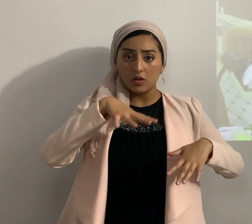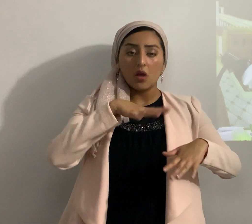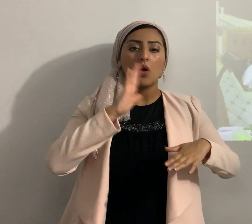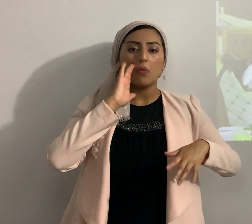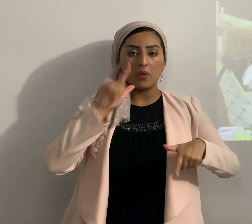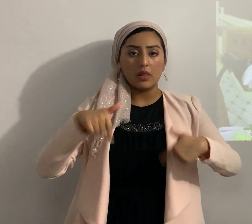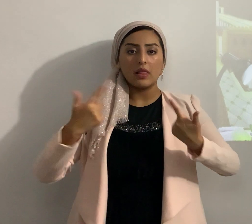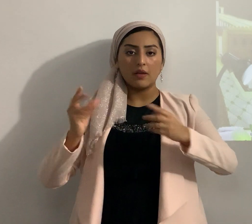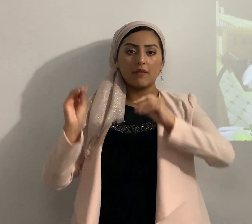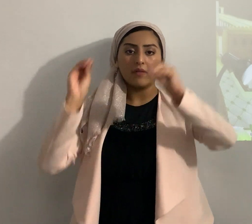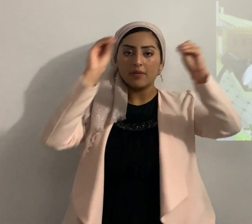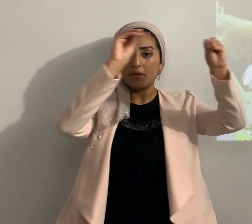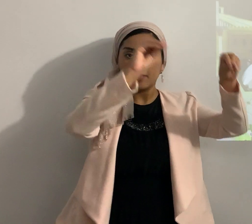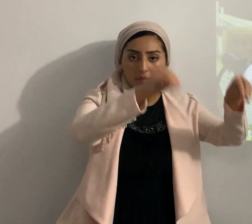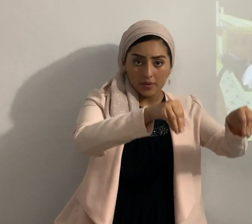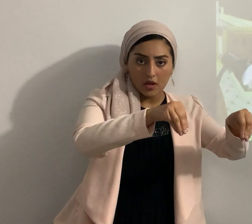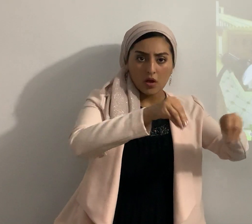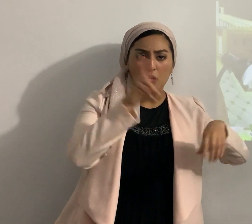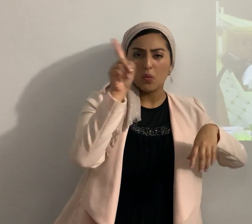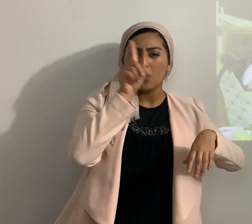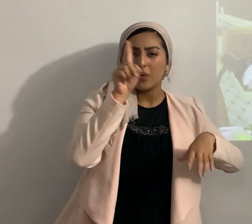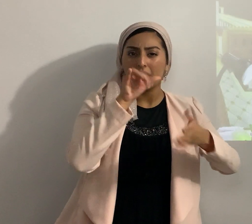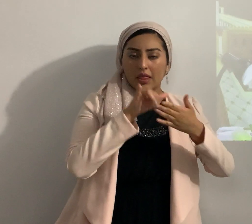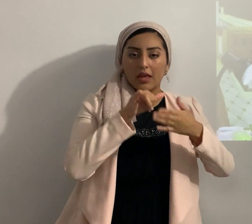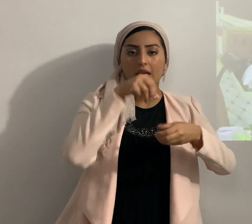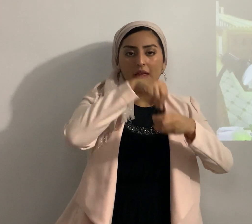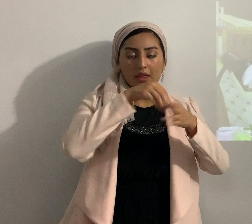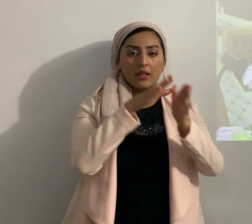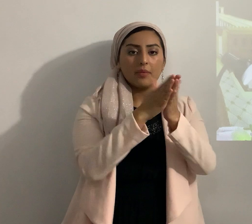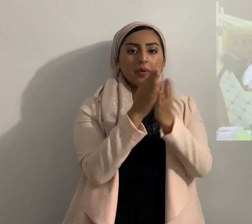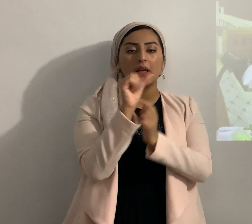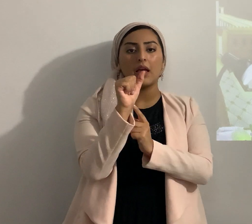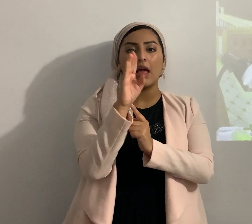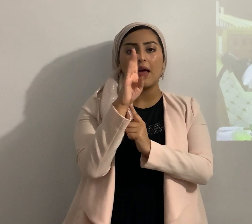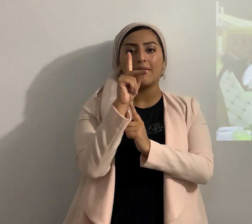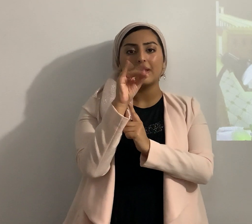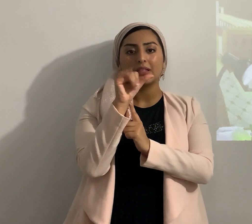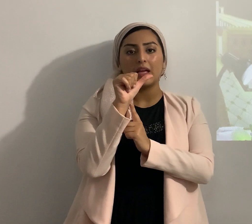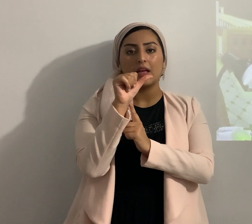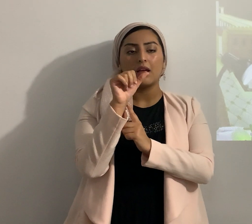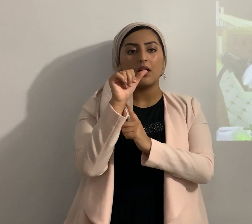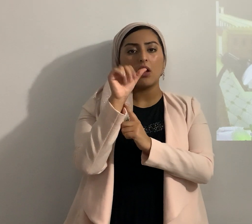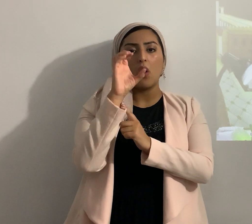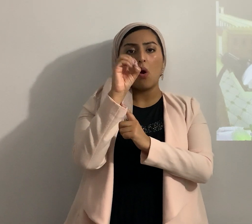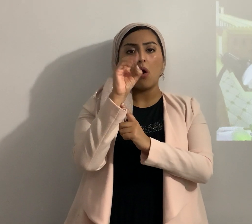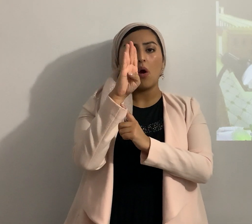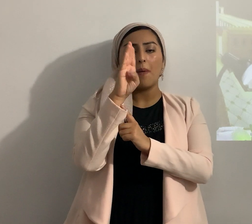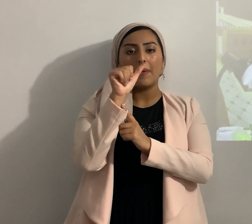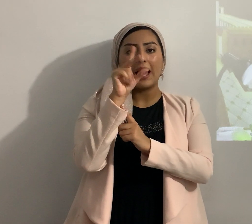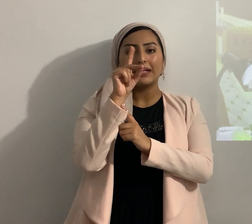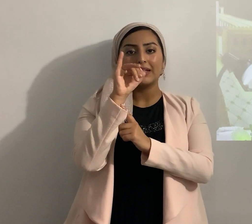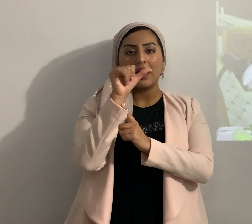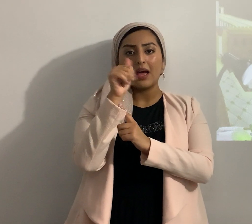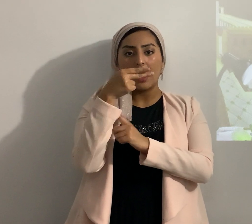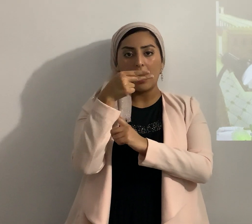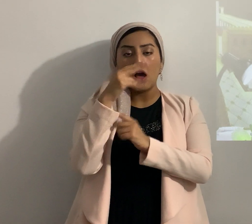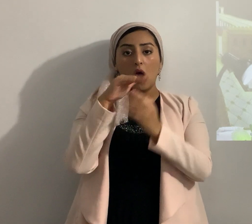allá ¿dónde está eso? en el libro de Abdias y todos los desterrados que fueron a llegar a Sefarad o sea